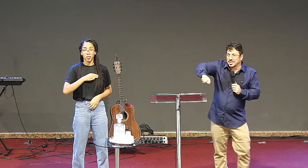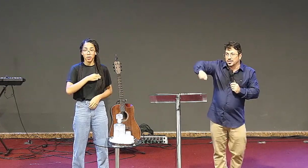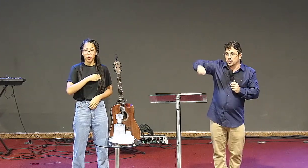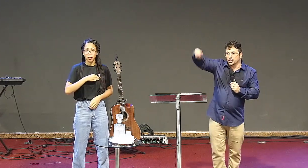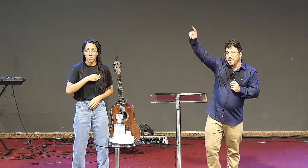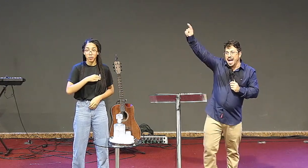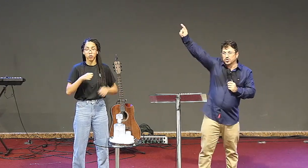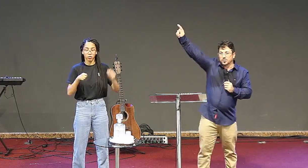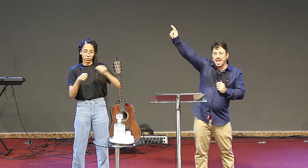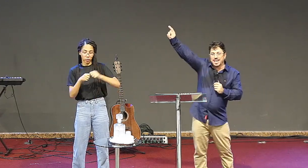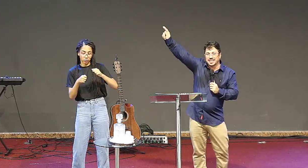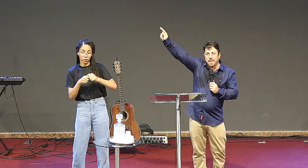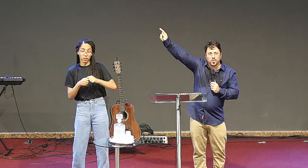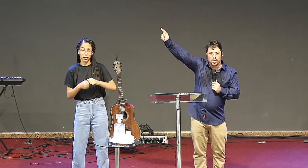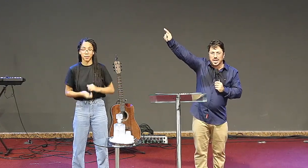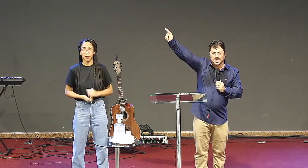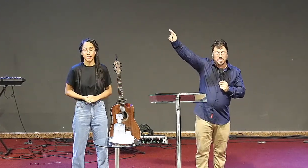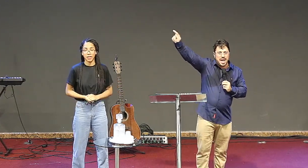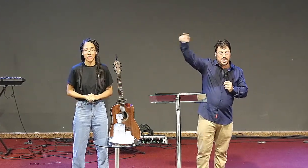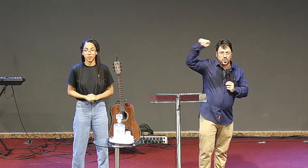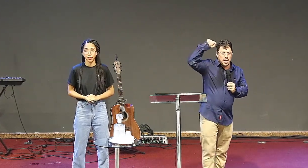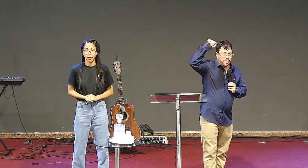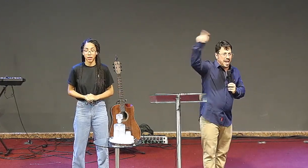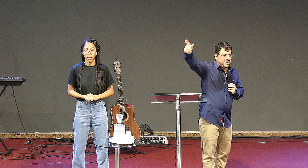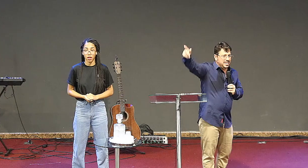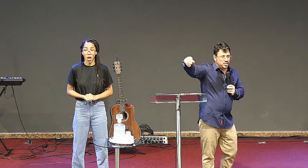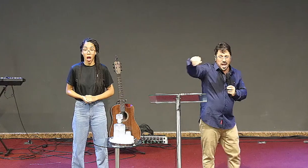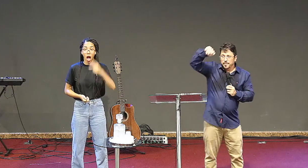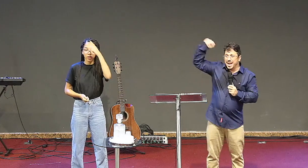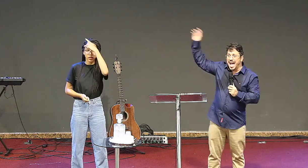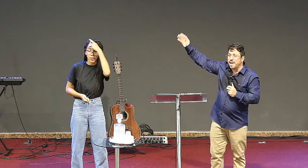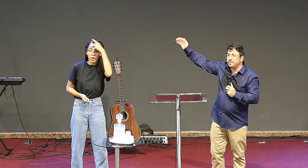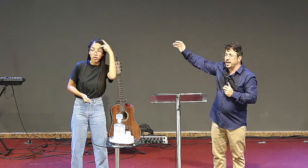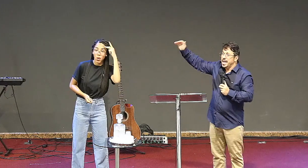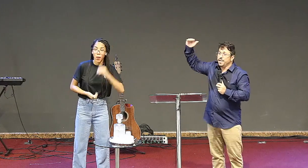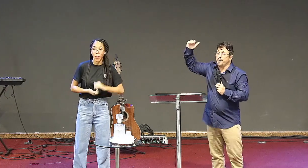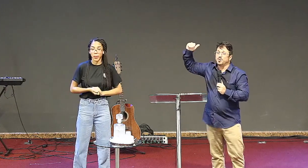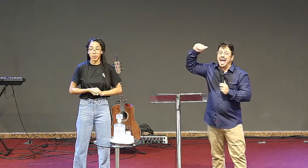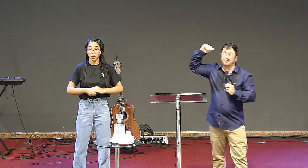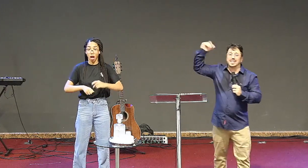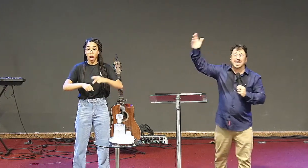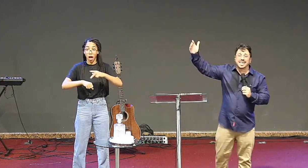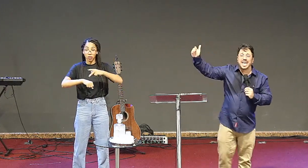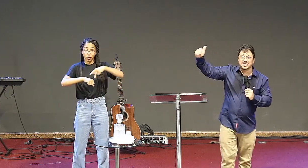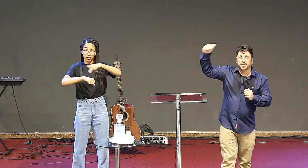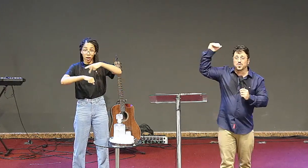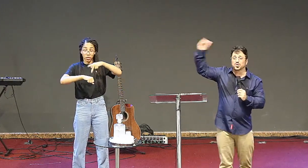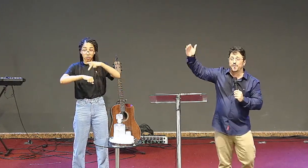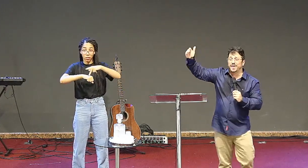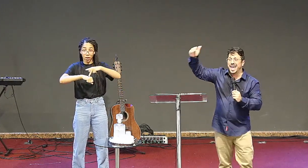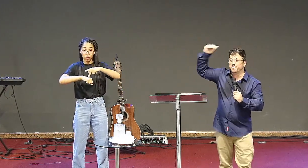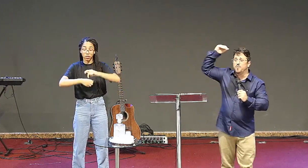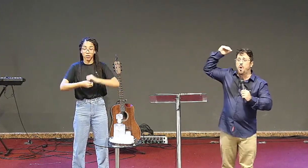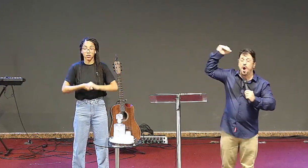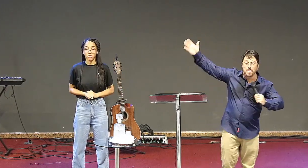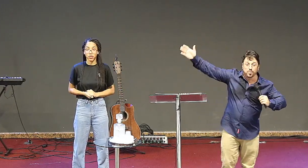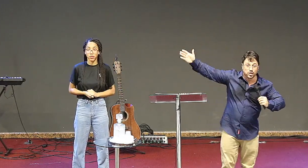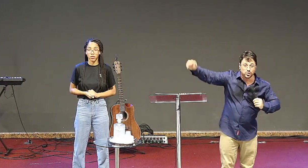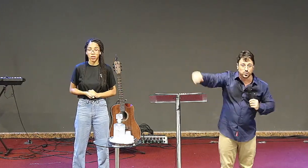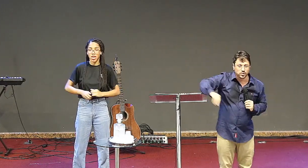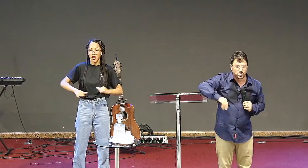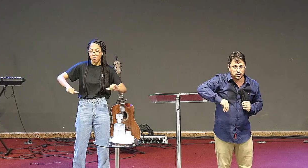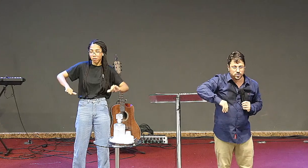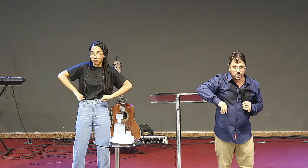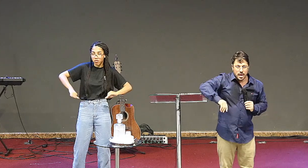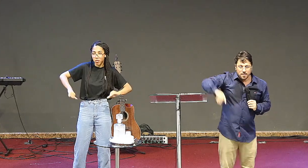aqueles que são chamados para irem lá para o oriente médio para a Índia para a África e vão dar a vida deles e vão sofrer e vão morrer por